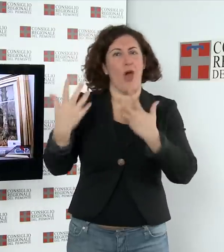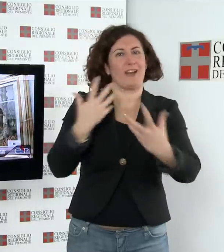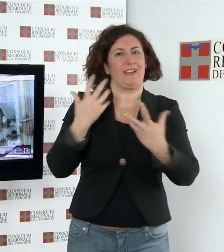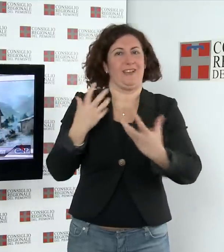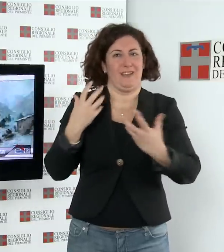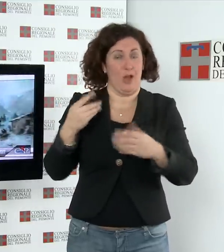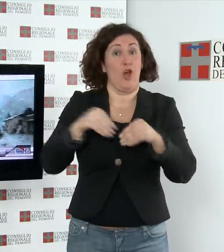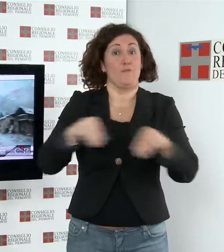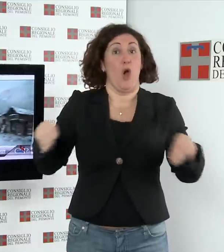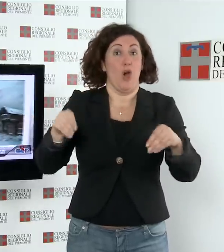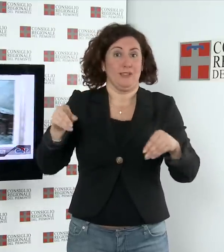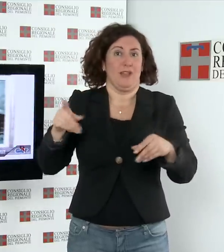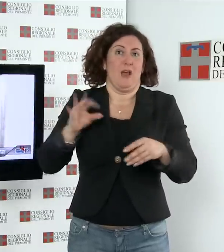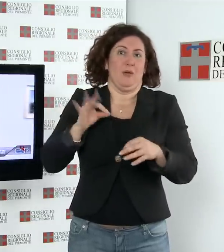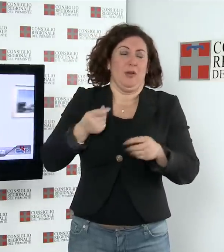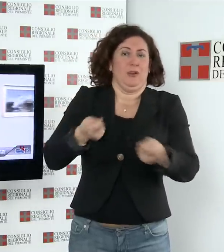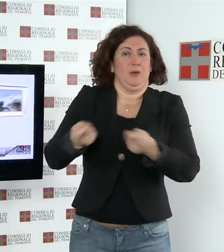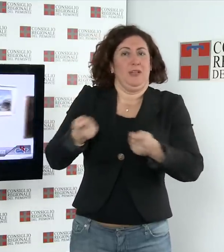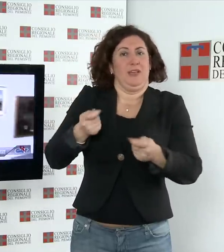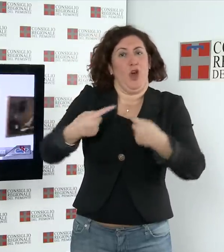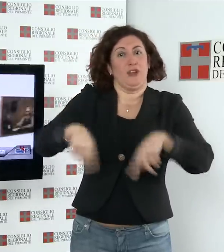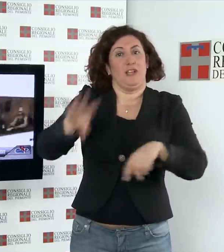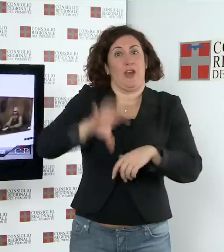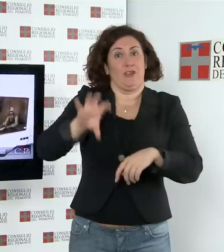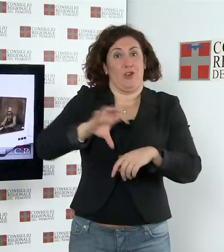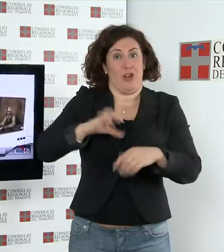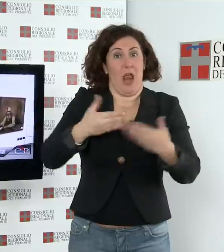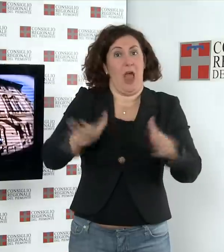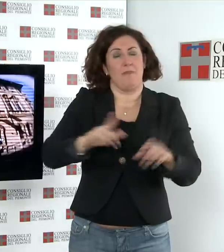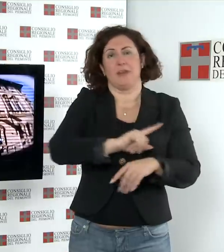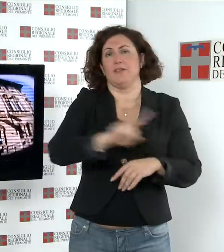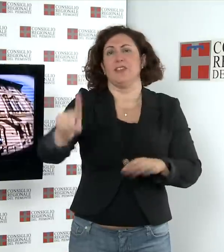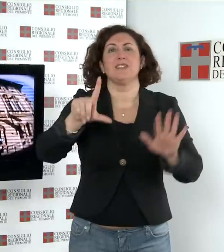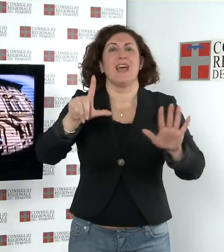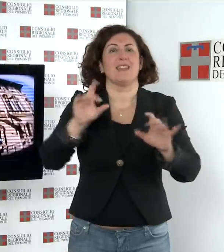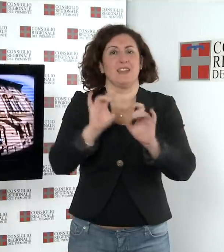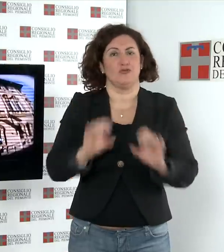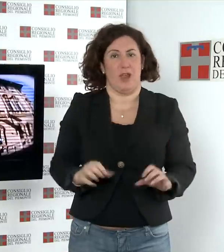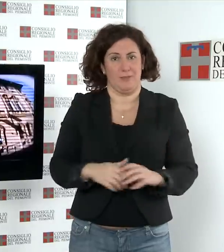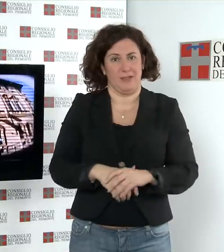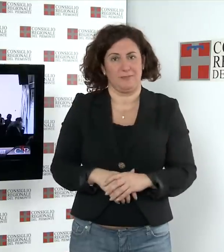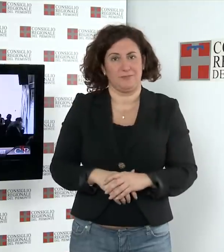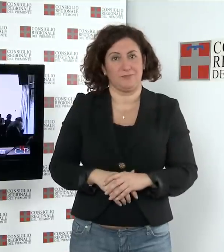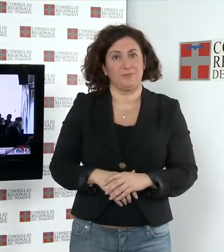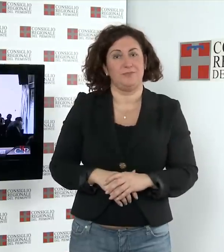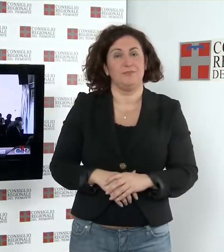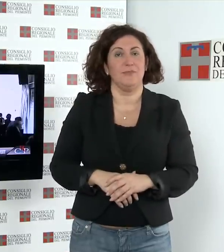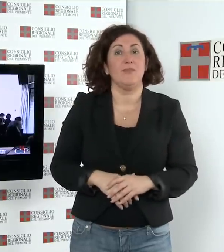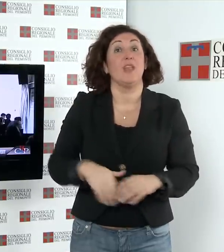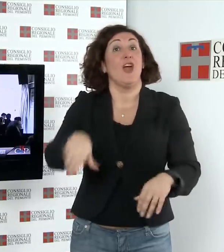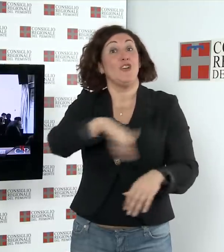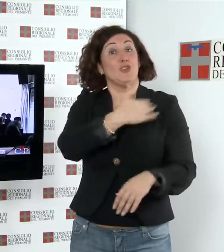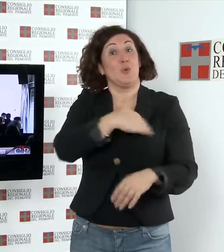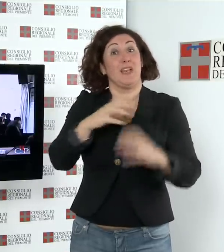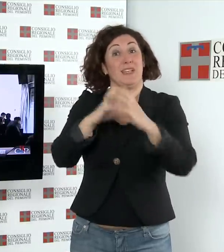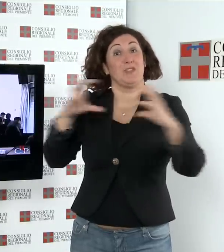mostra a cura del Consiglio regionale è aperta fino al 7 dicembre Lezioni recitate Con gli studenti